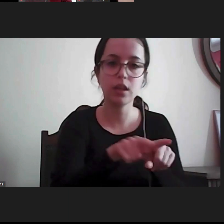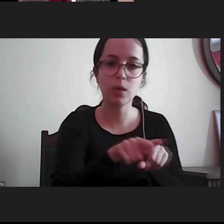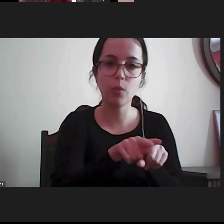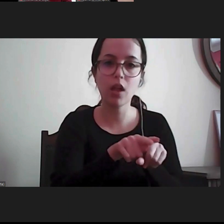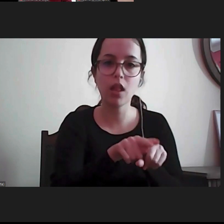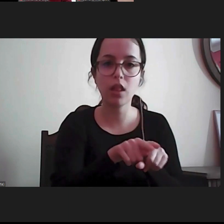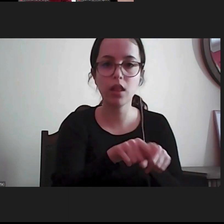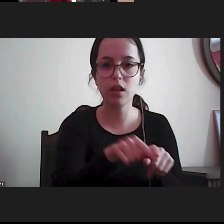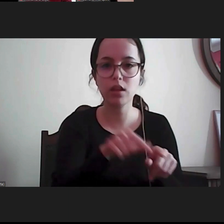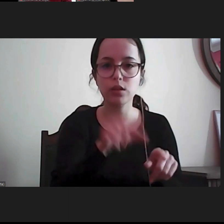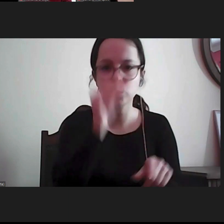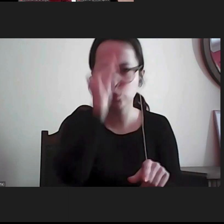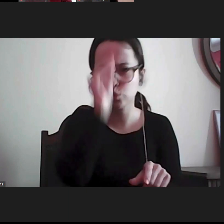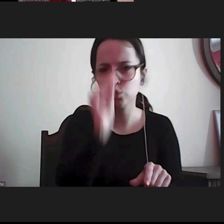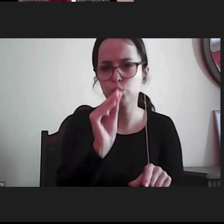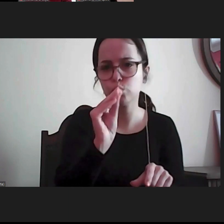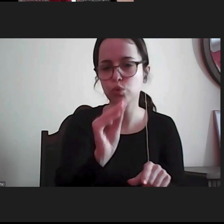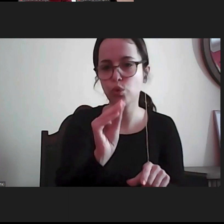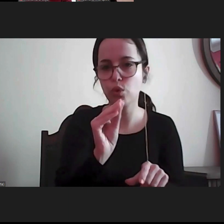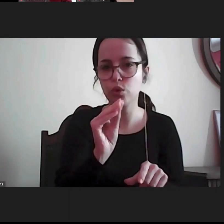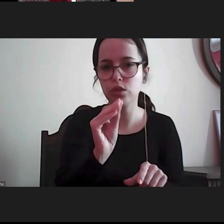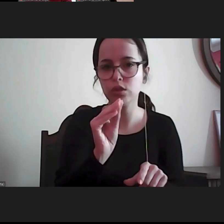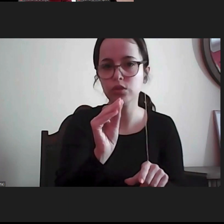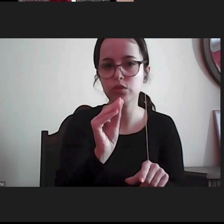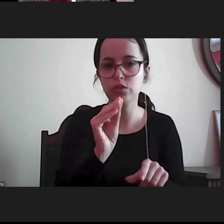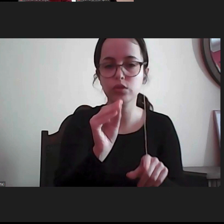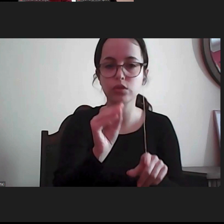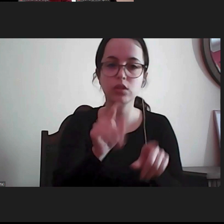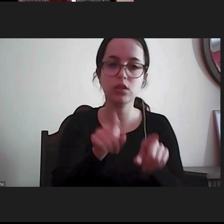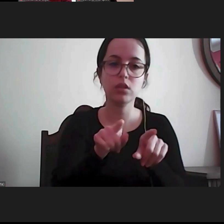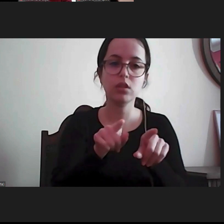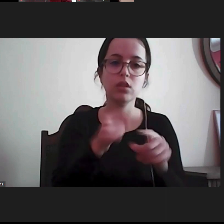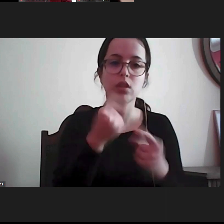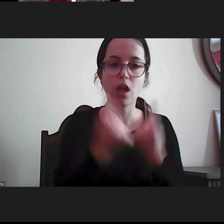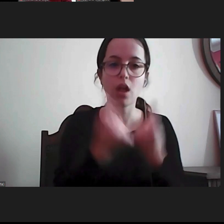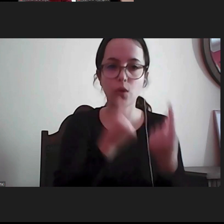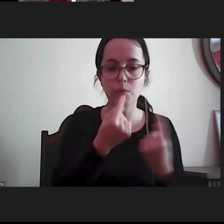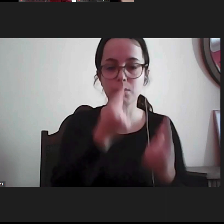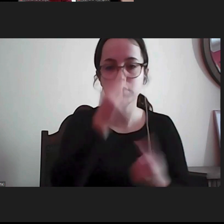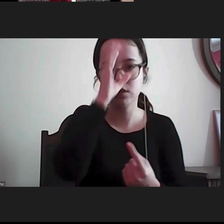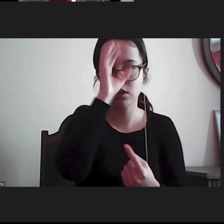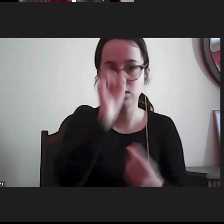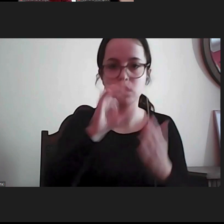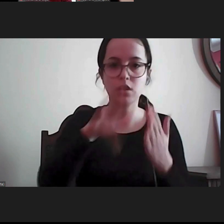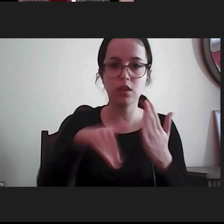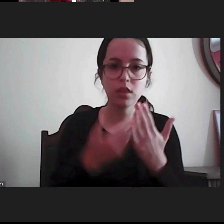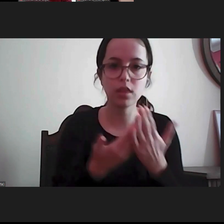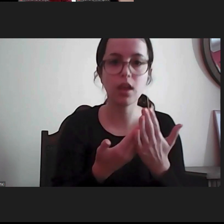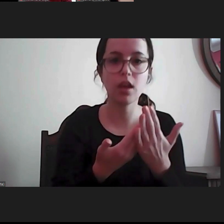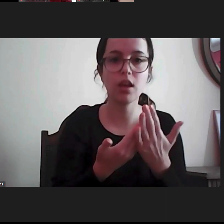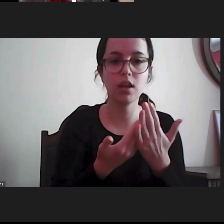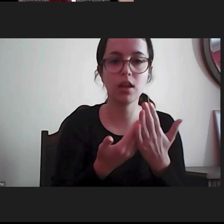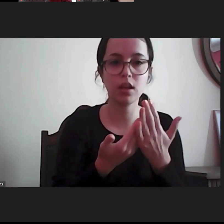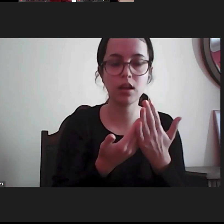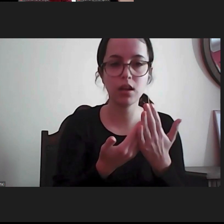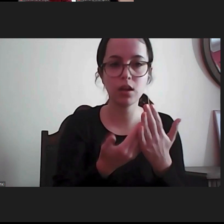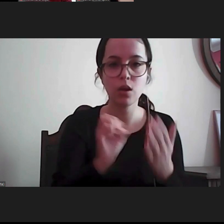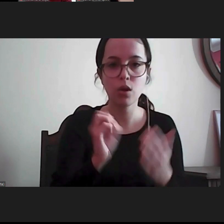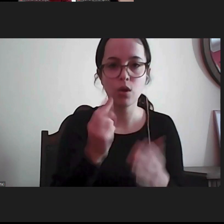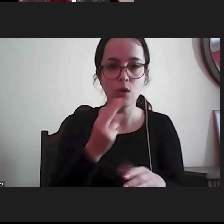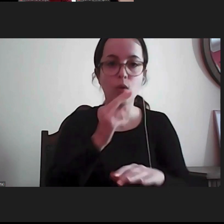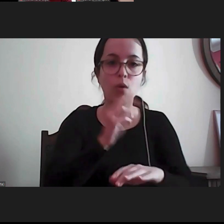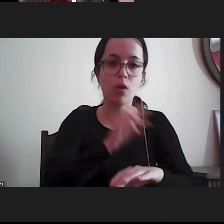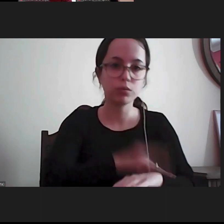do uso do instrumento da recomendação ao governo ou à administração